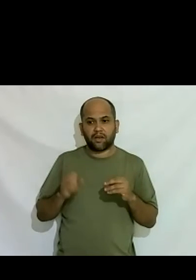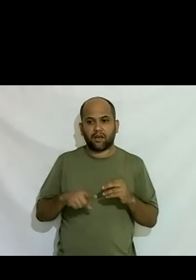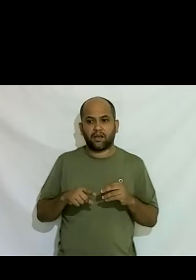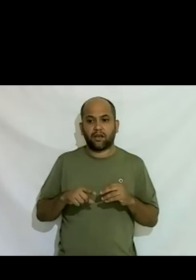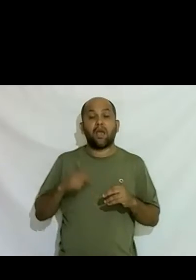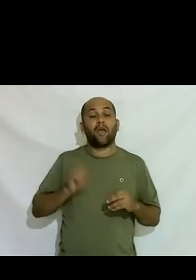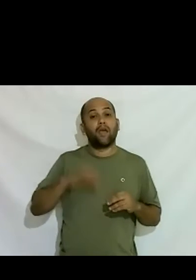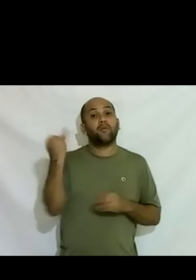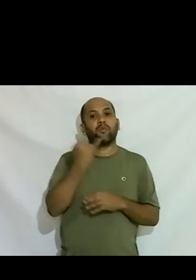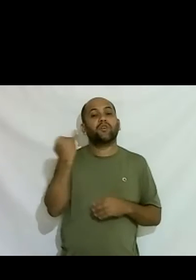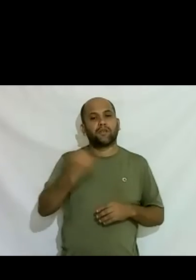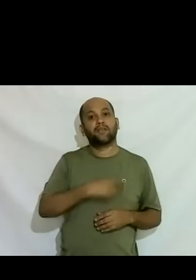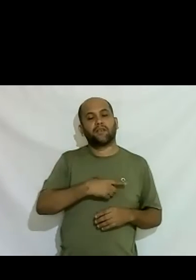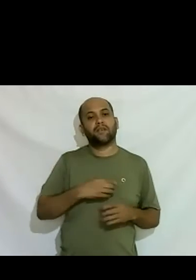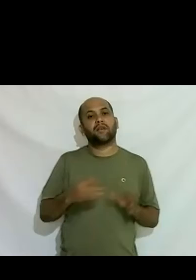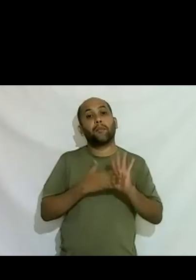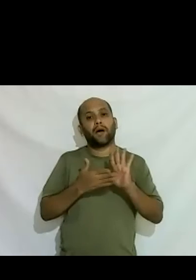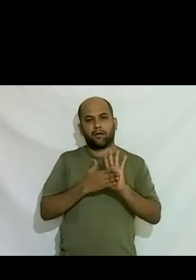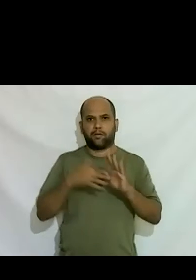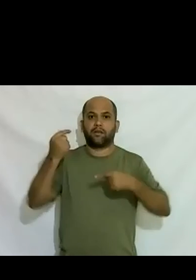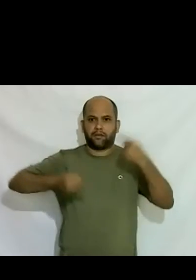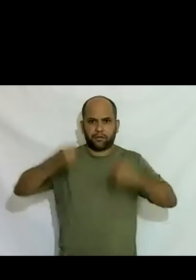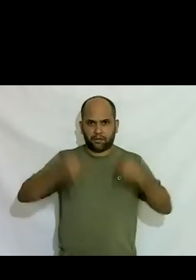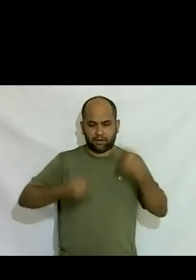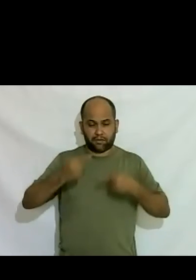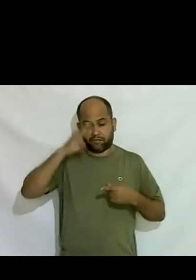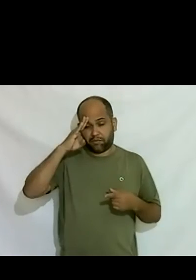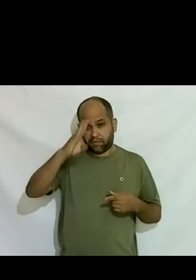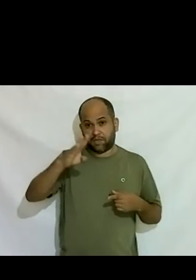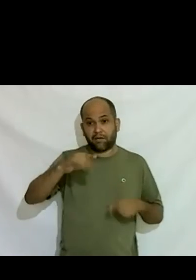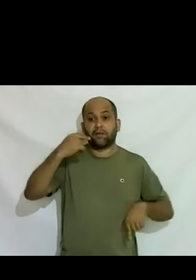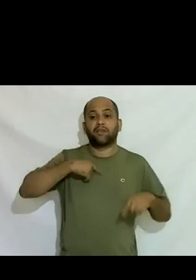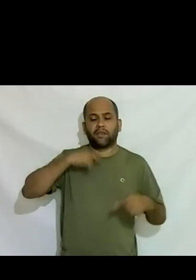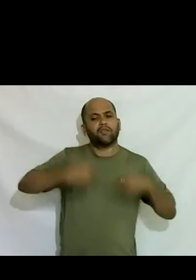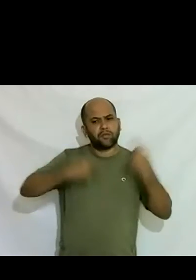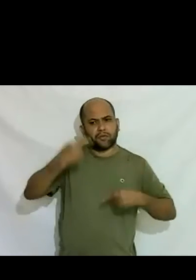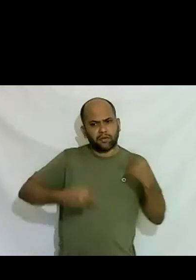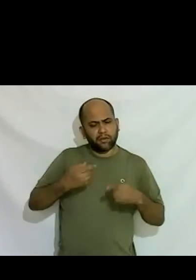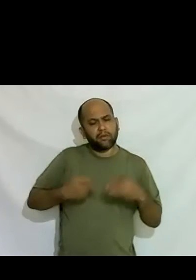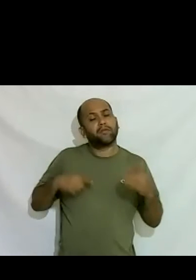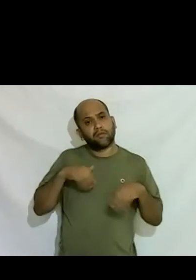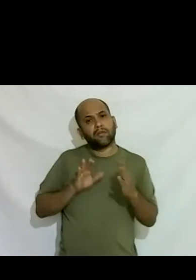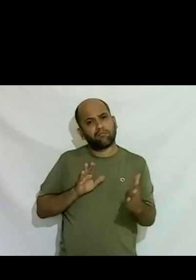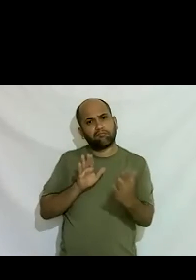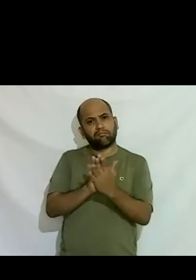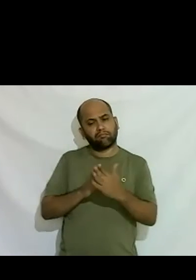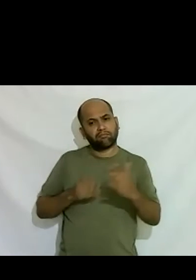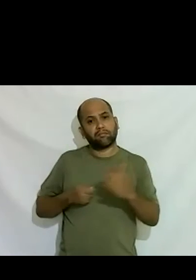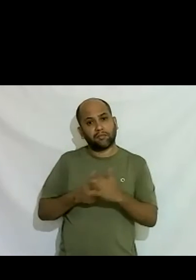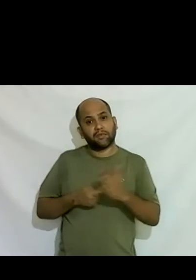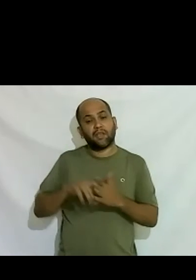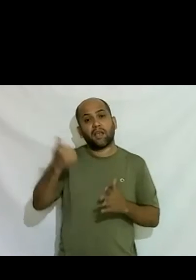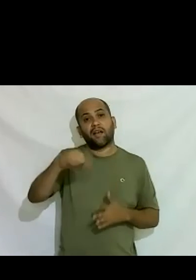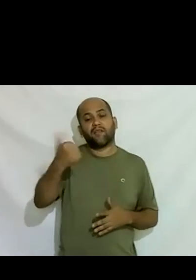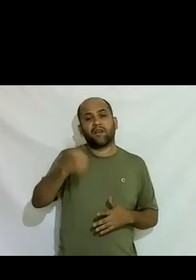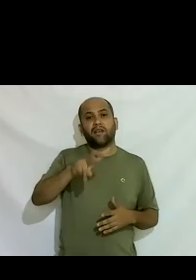importante que esteja né é fundamental que seja assim né que a gente vá para rever esses valores porque não é